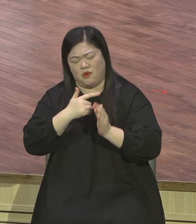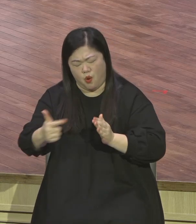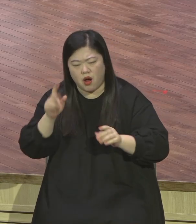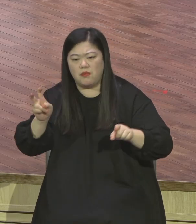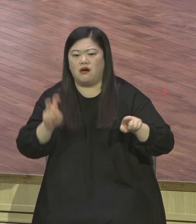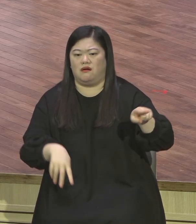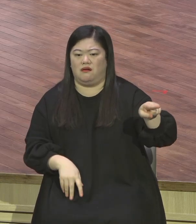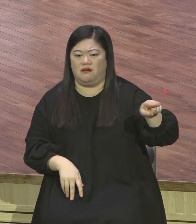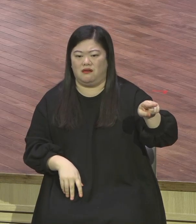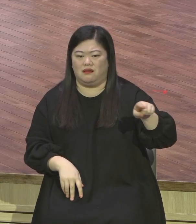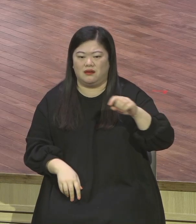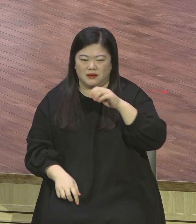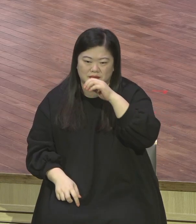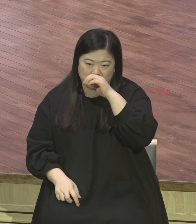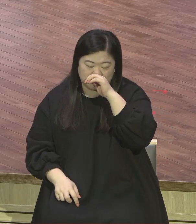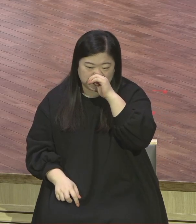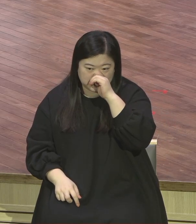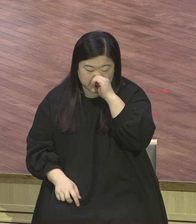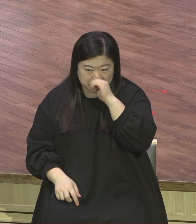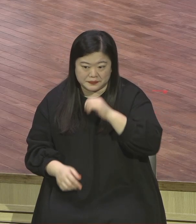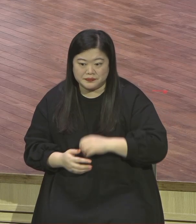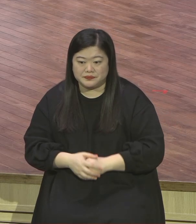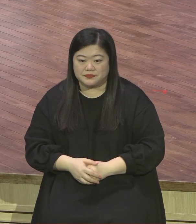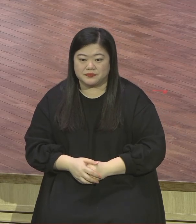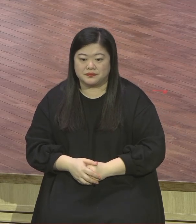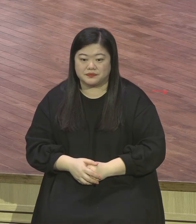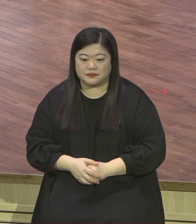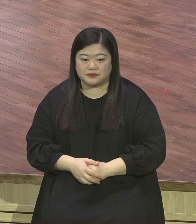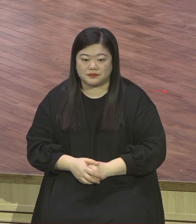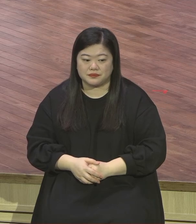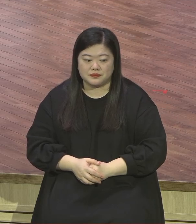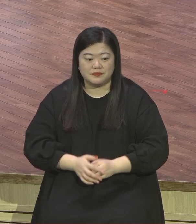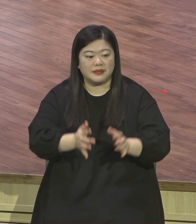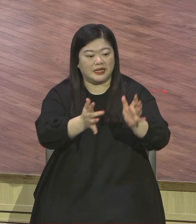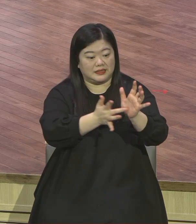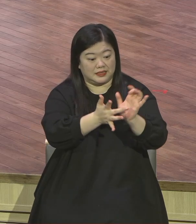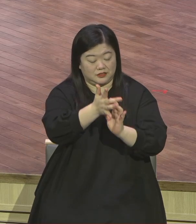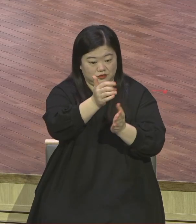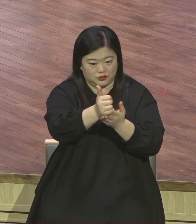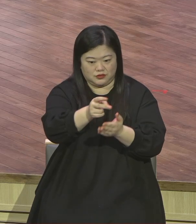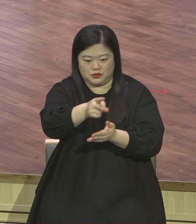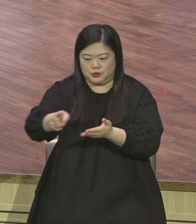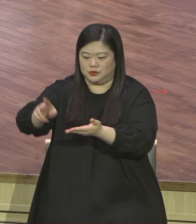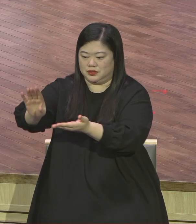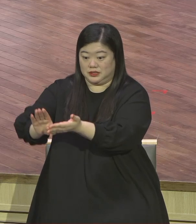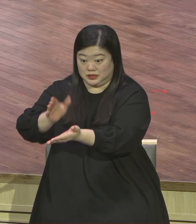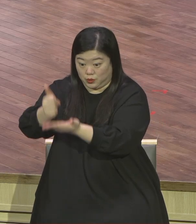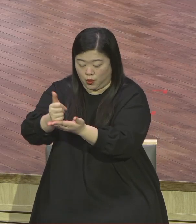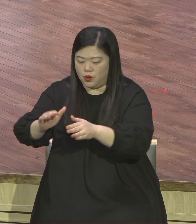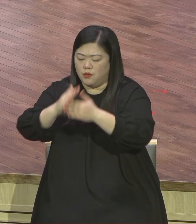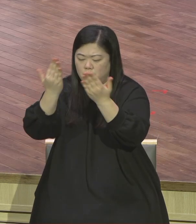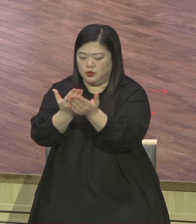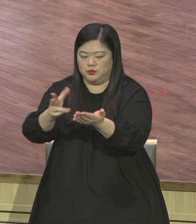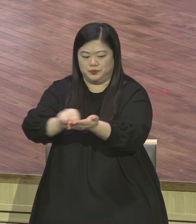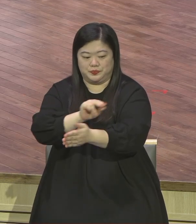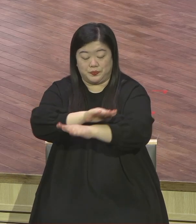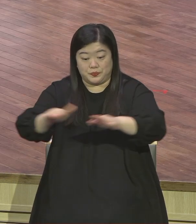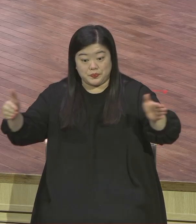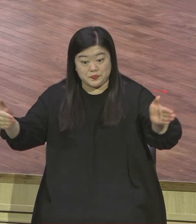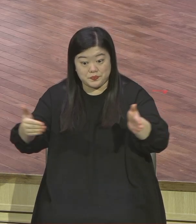예수가 그리스도 내 인생의 모든 문제 해결자 라고 하는 이 복음의